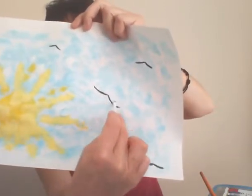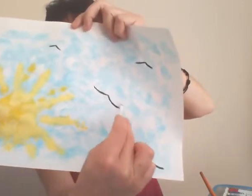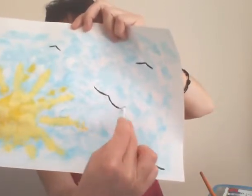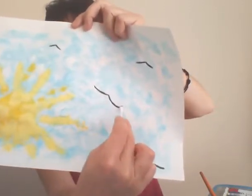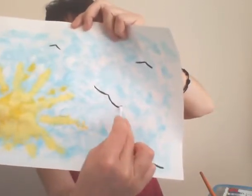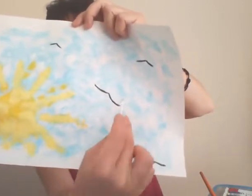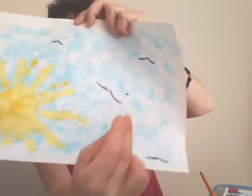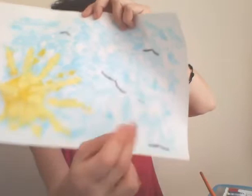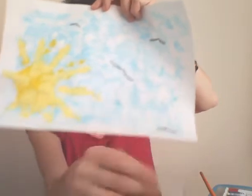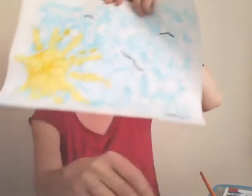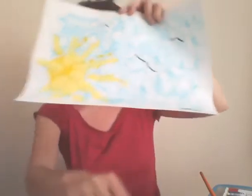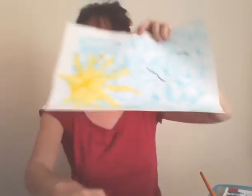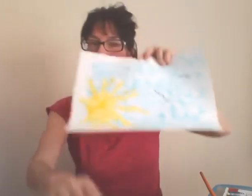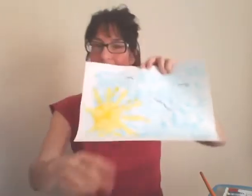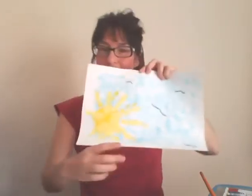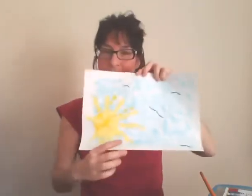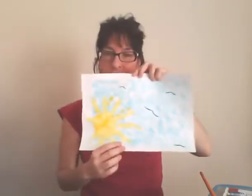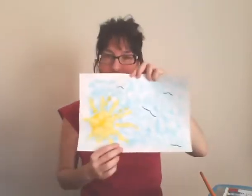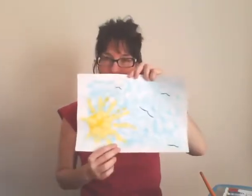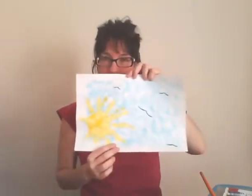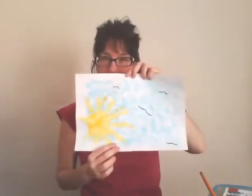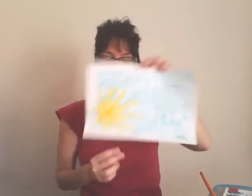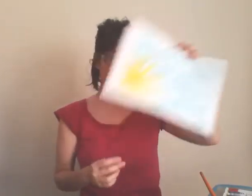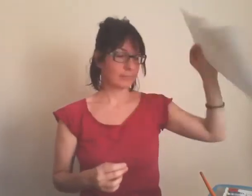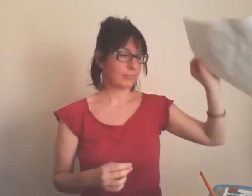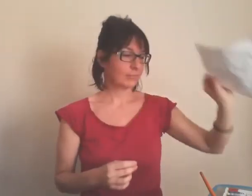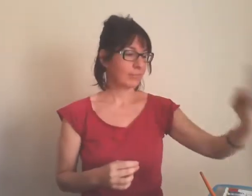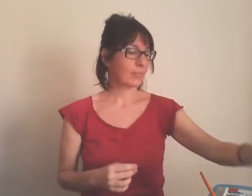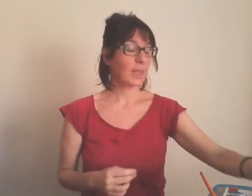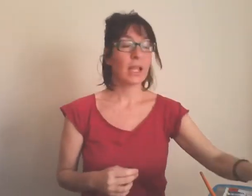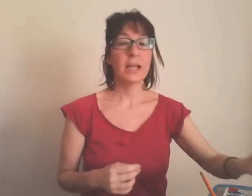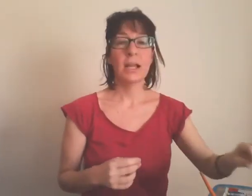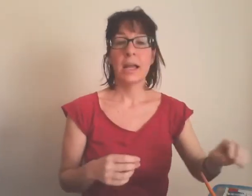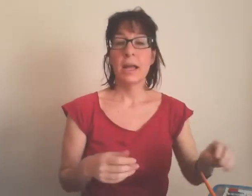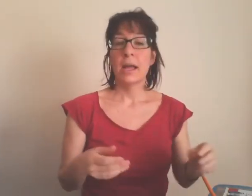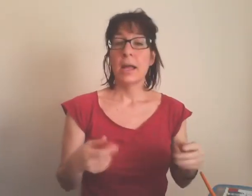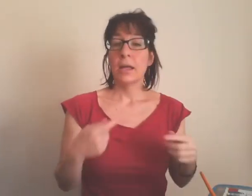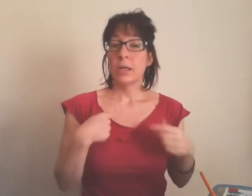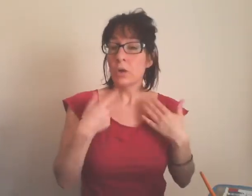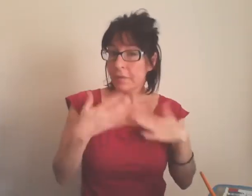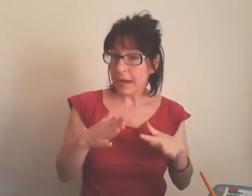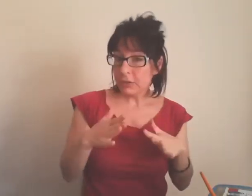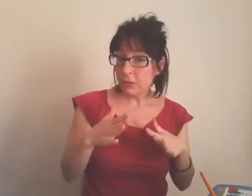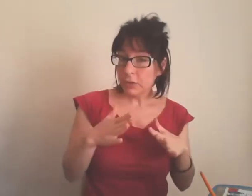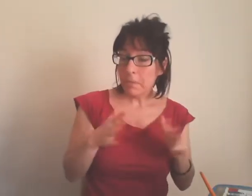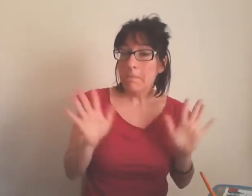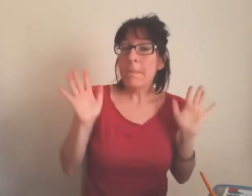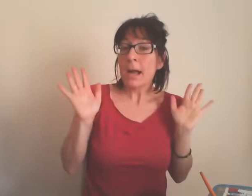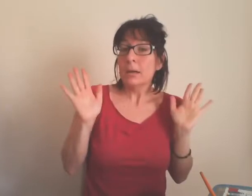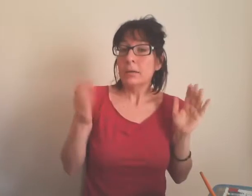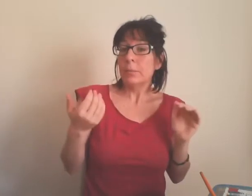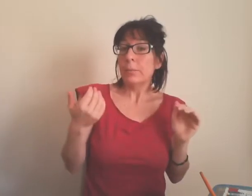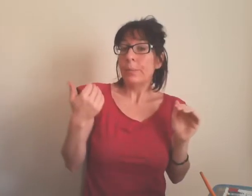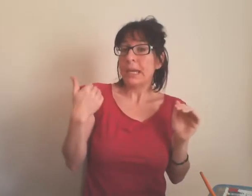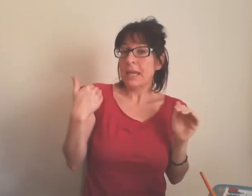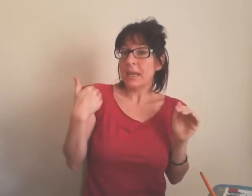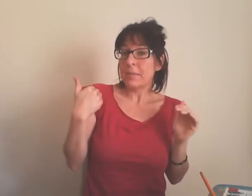io l'ho fatto ma prima